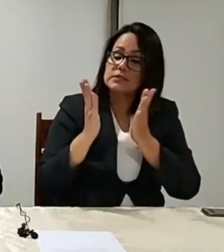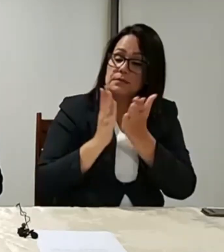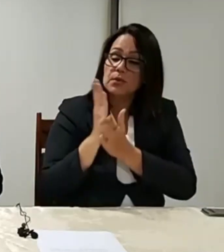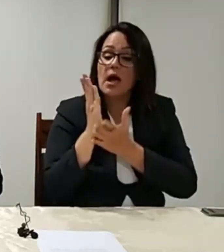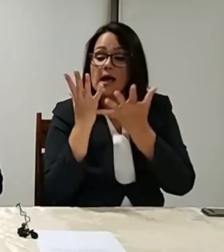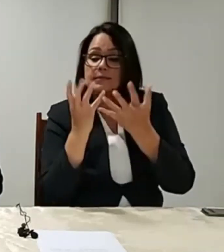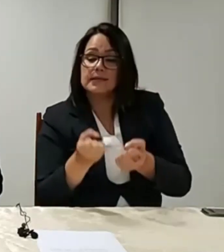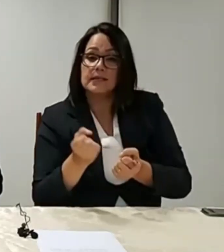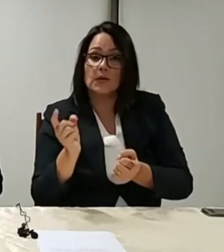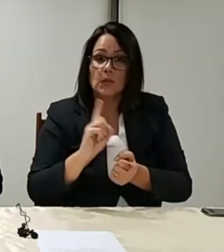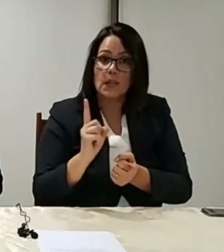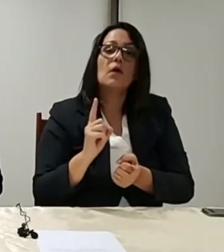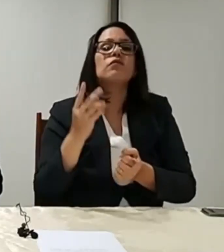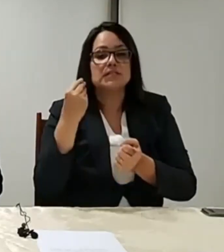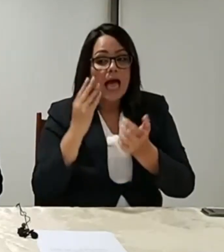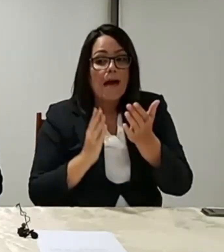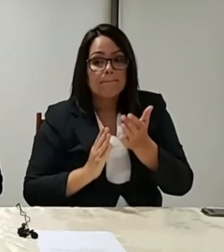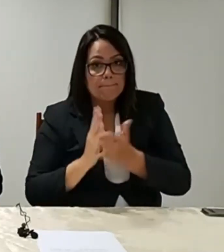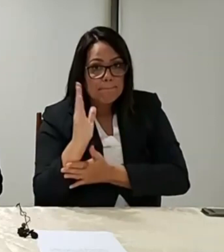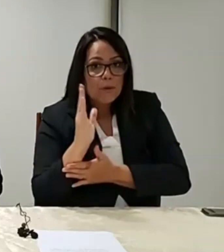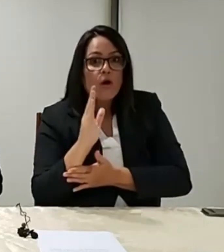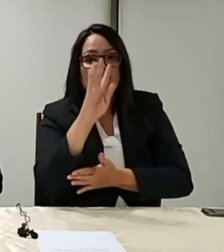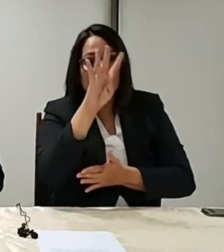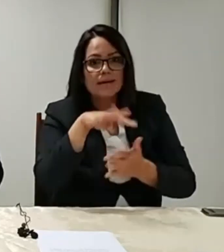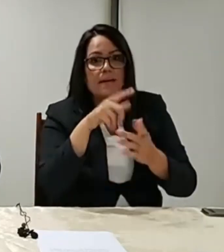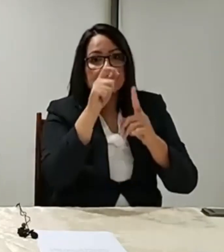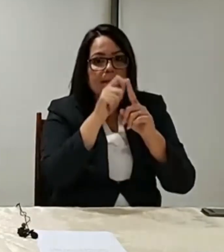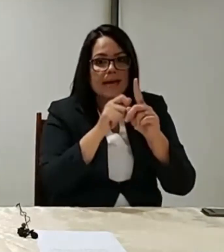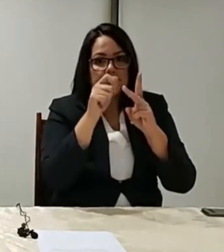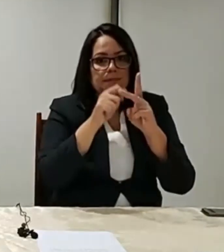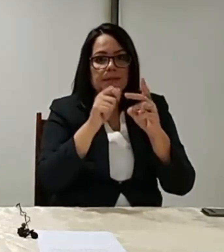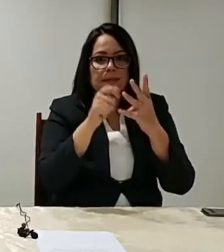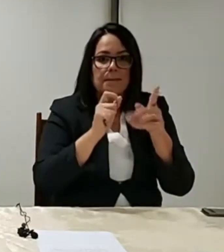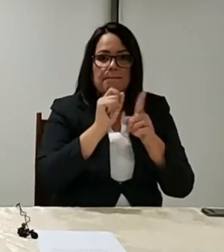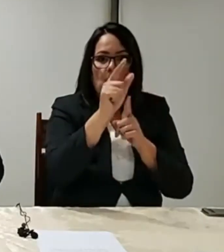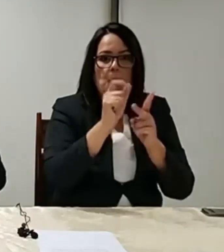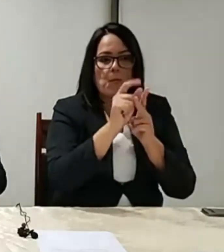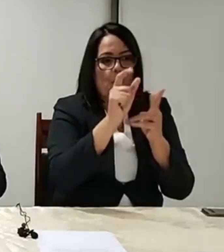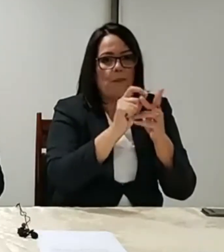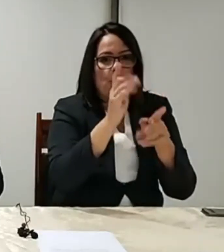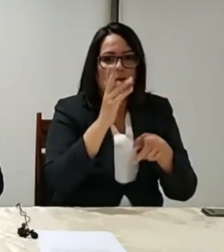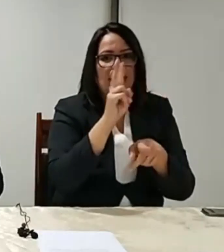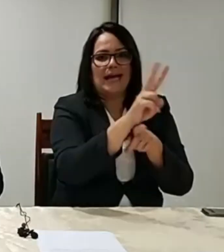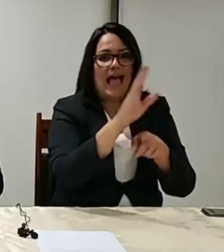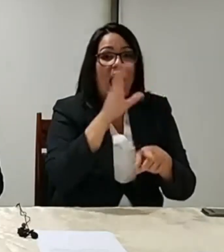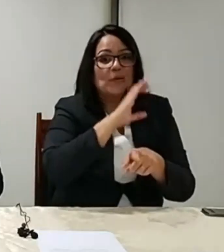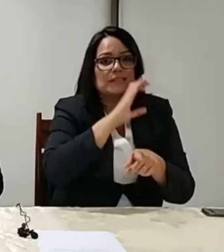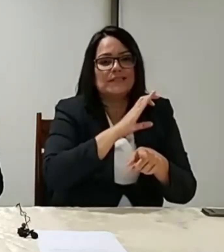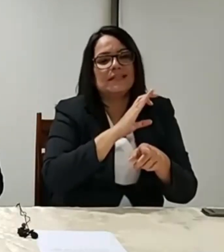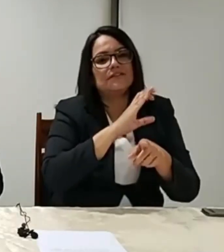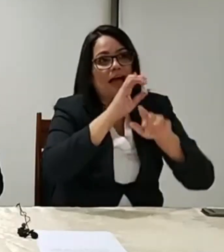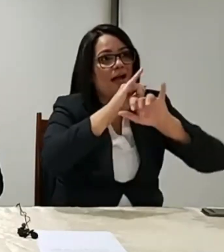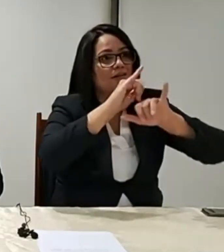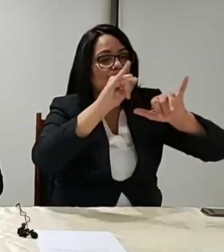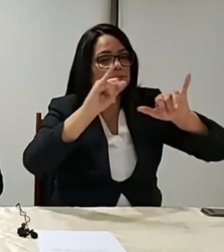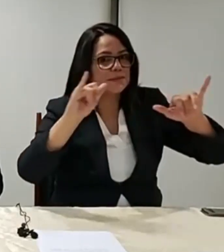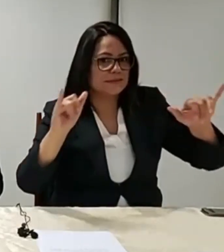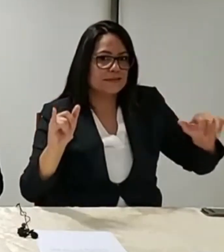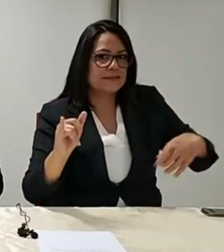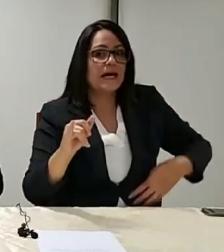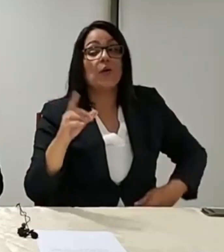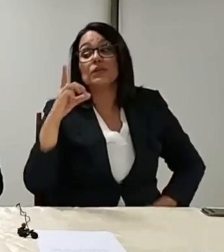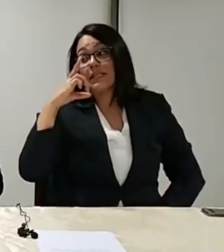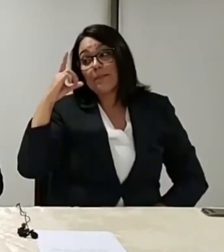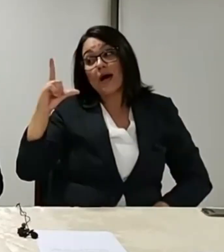após o senhor aprovar o calendário do auxílio, nós realizaremos, o senhor anuncia ele. Mas, exatamente como o